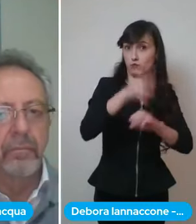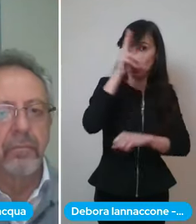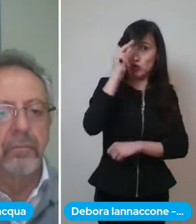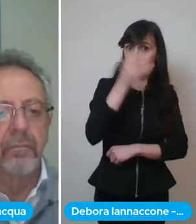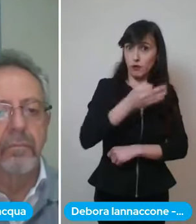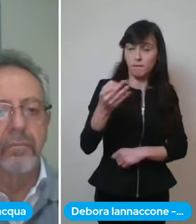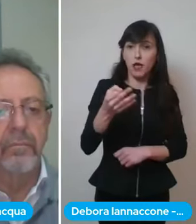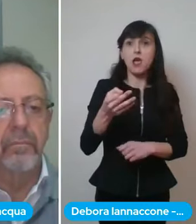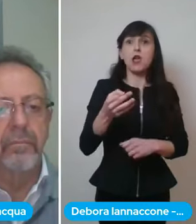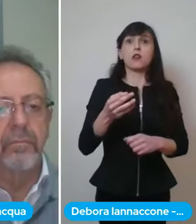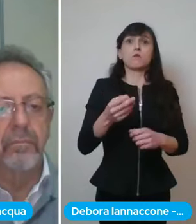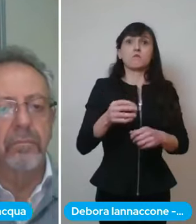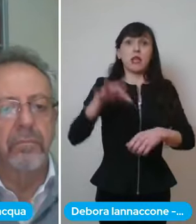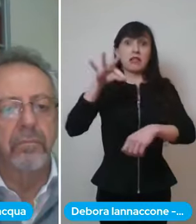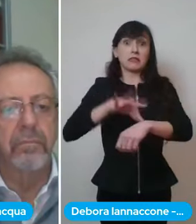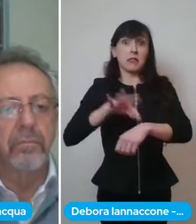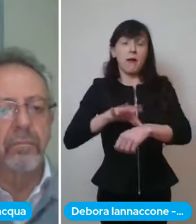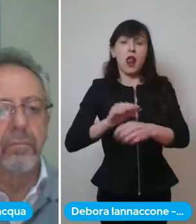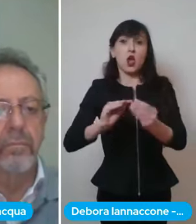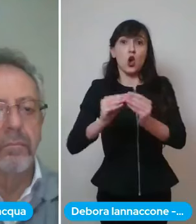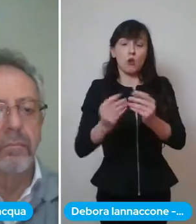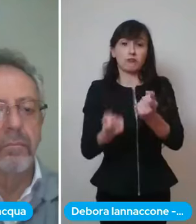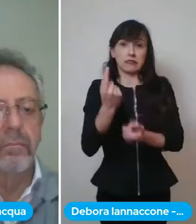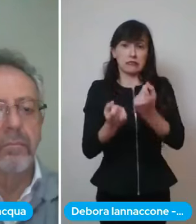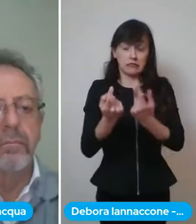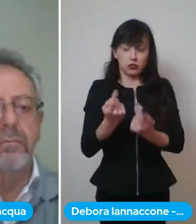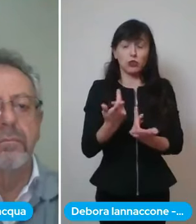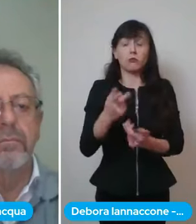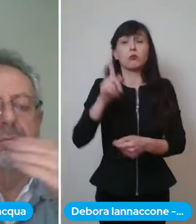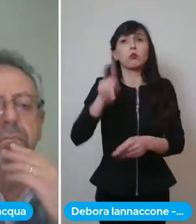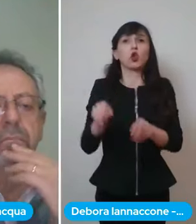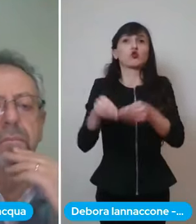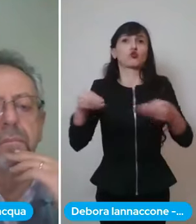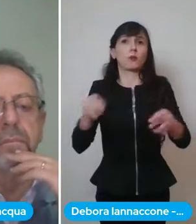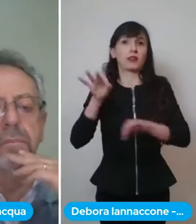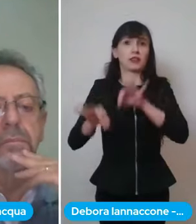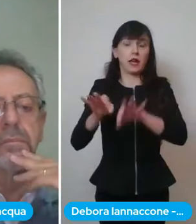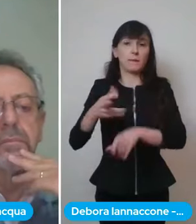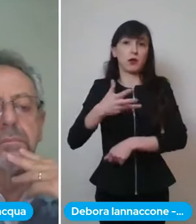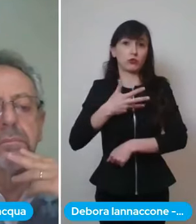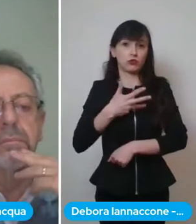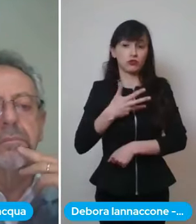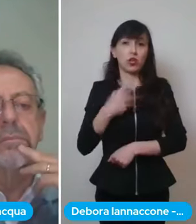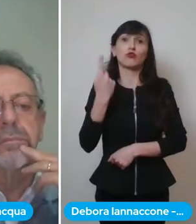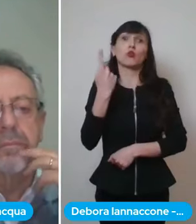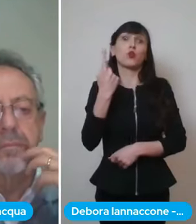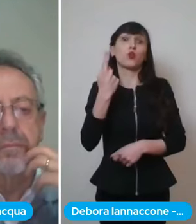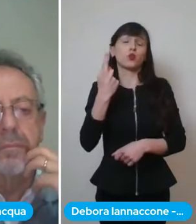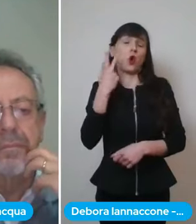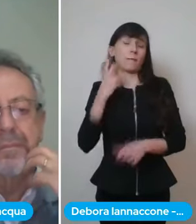espressive, abbiamo degli strumenti terapeutici, abbiamo degli strumenti, uno strumento importante di prevenzione, qual è quello della